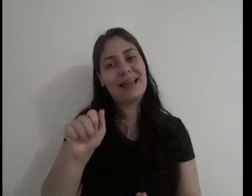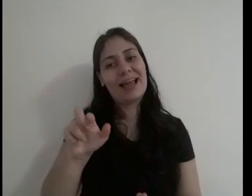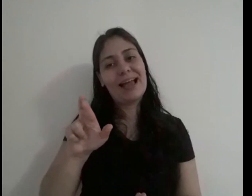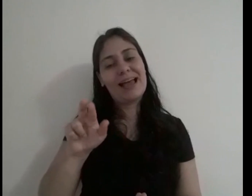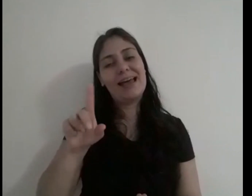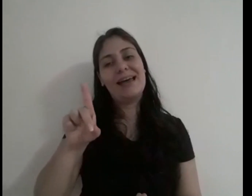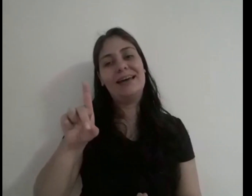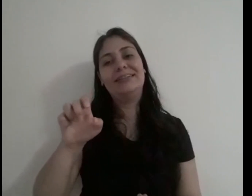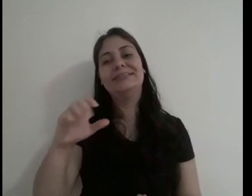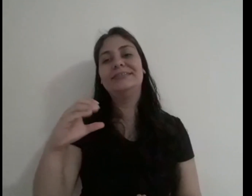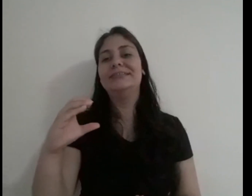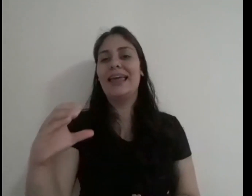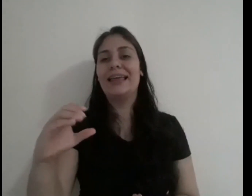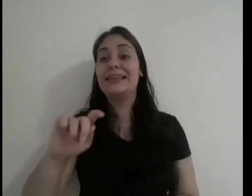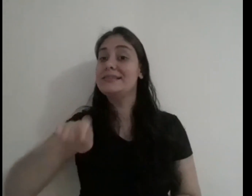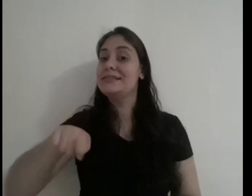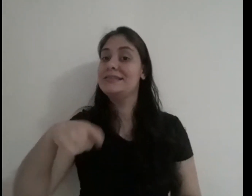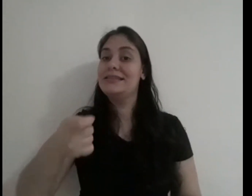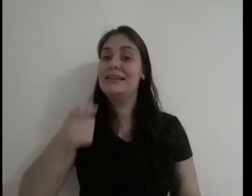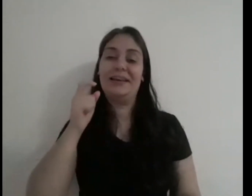Kardec. E o sinal é este.